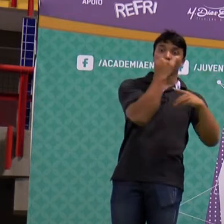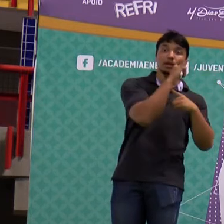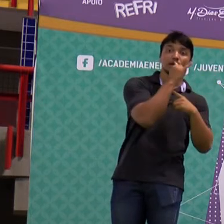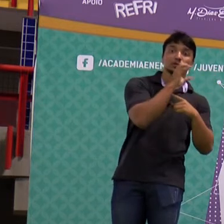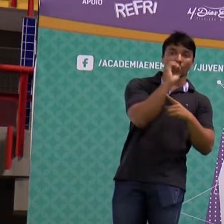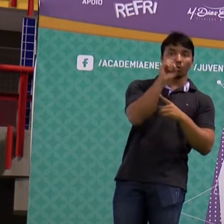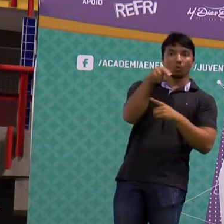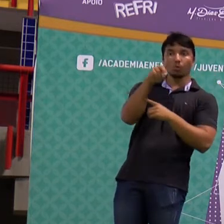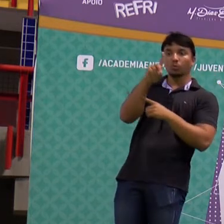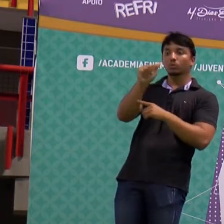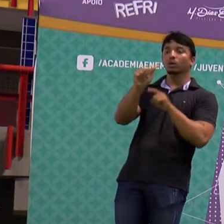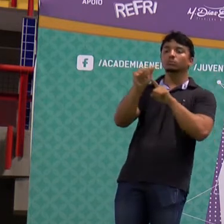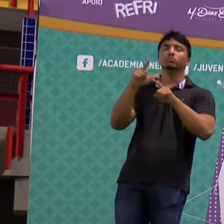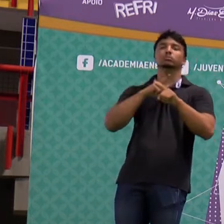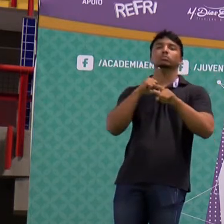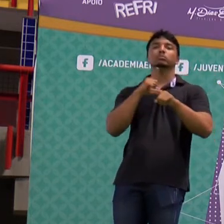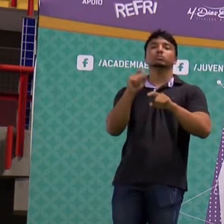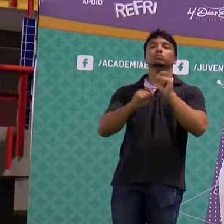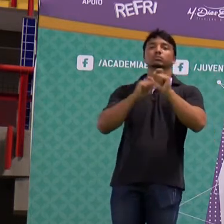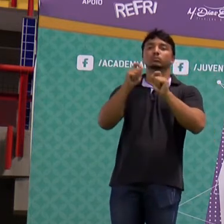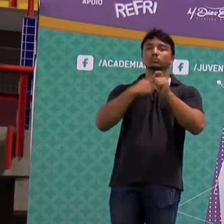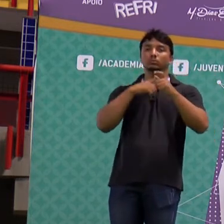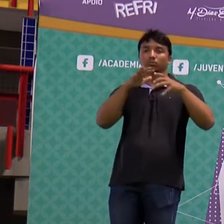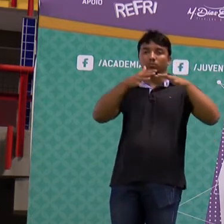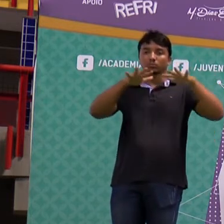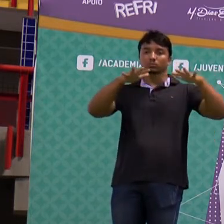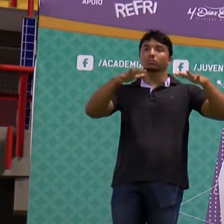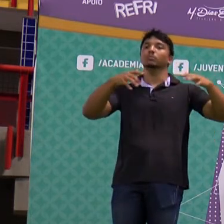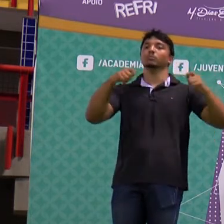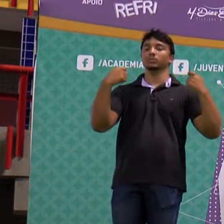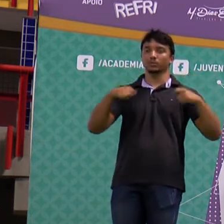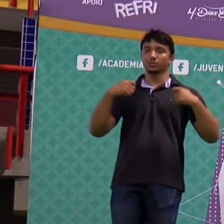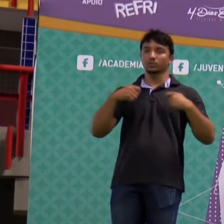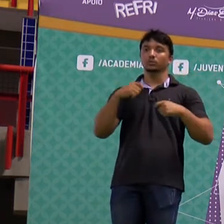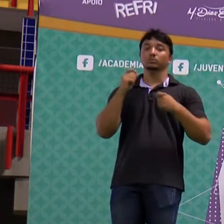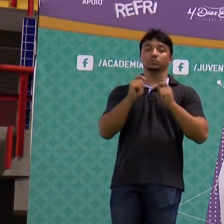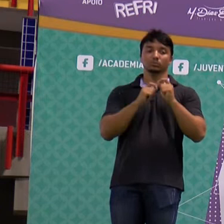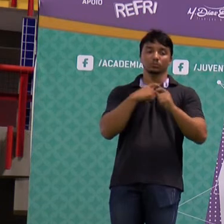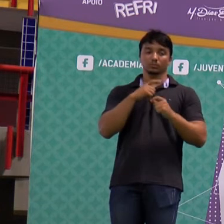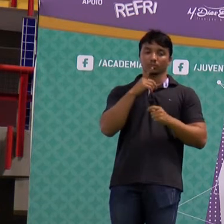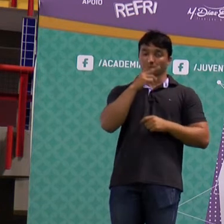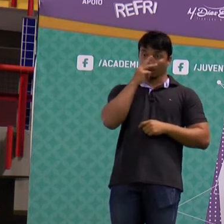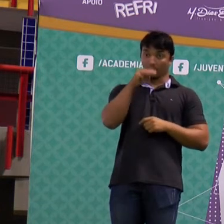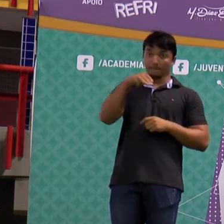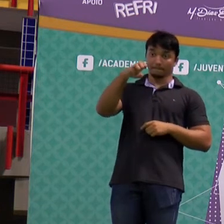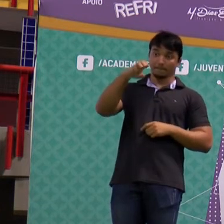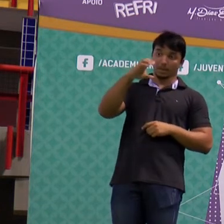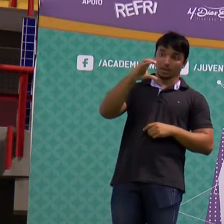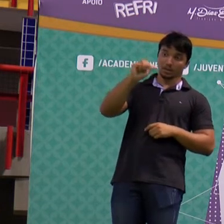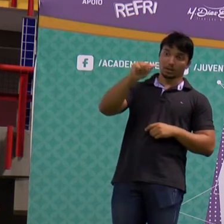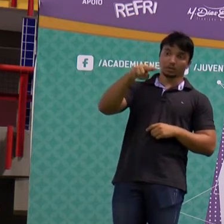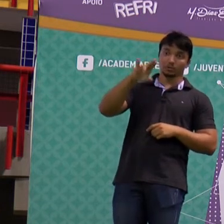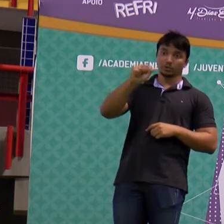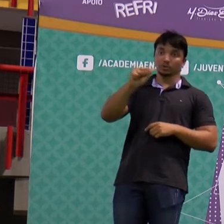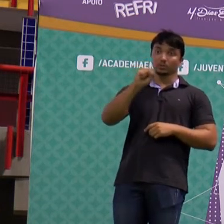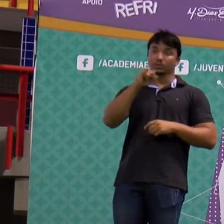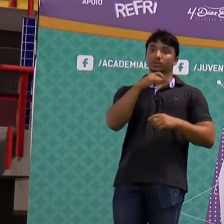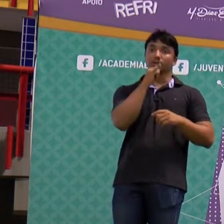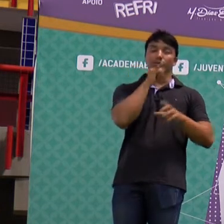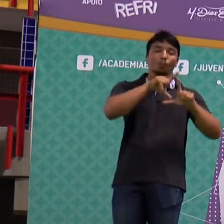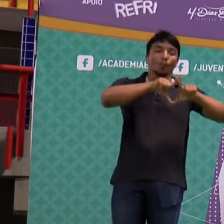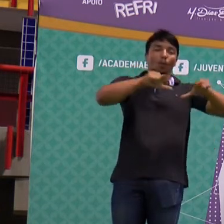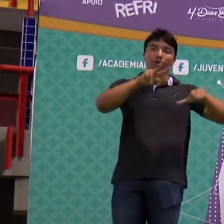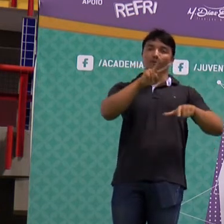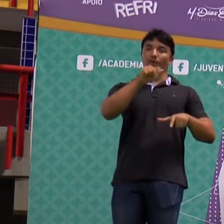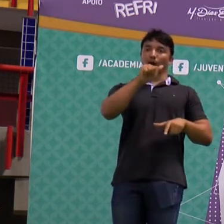onda, ela exige um meio material para se propagar, daí a gente fala que ela é mecânica, o som não se propaga no vácuo, na